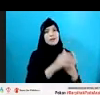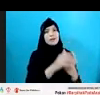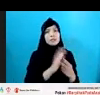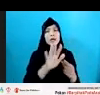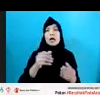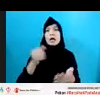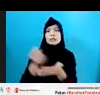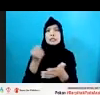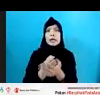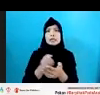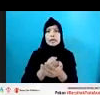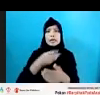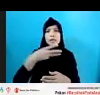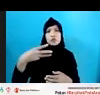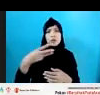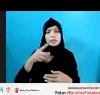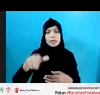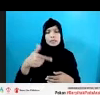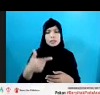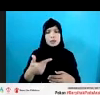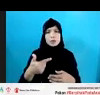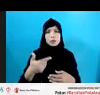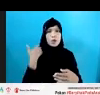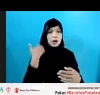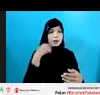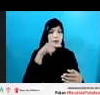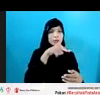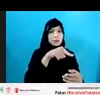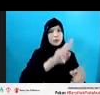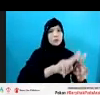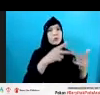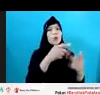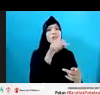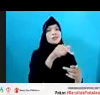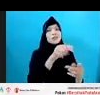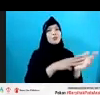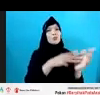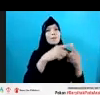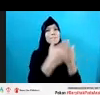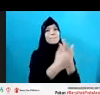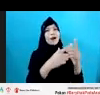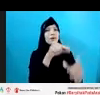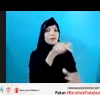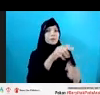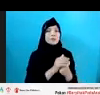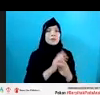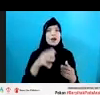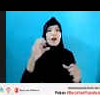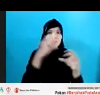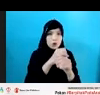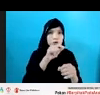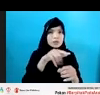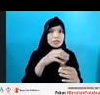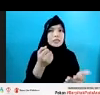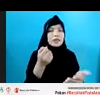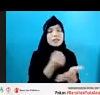eksploitasi berlangsung di ruang itu. Nah, fokus saya ada pada eksploitasi dan kekerasan